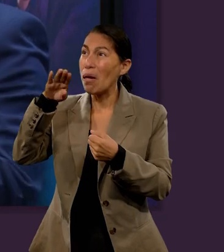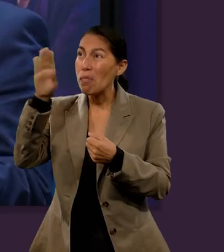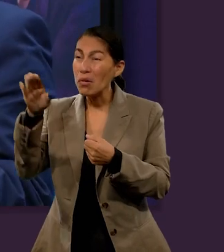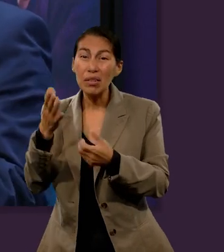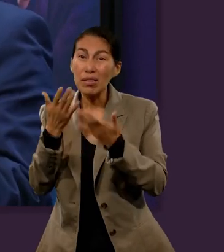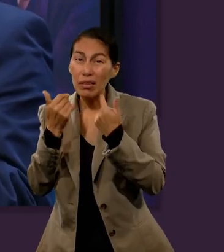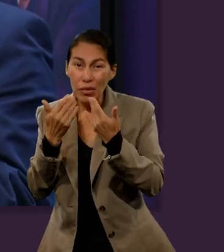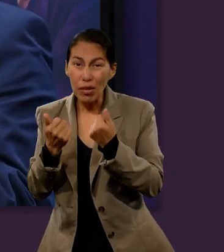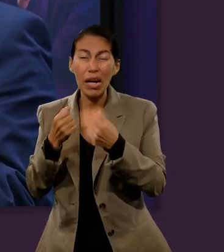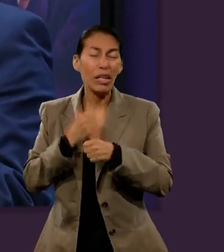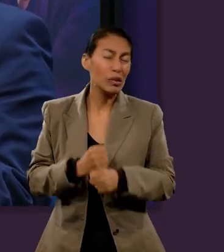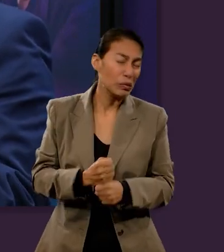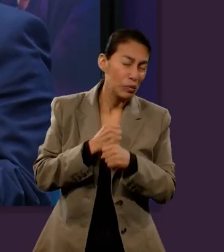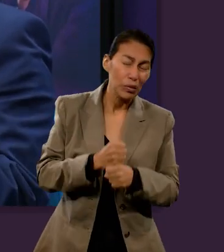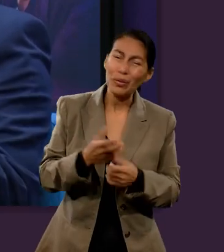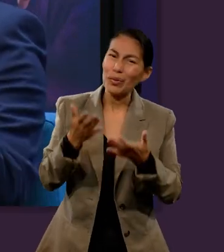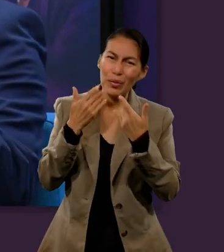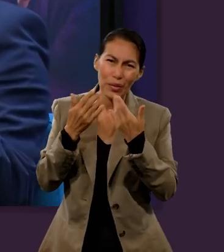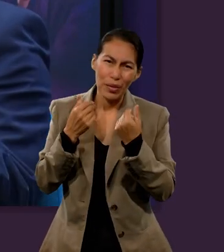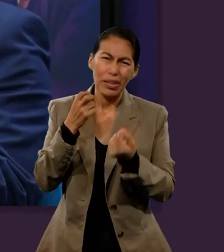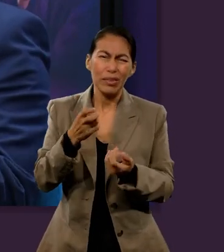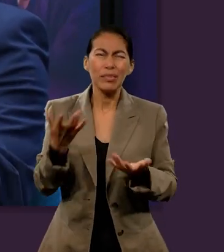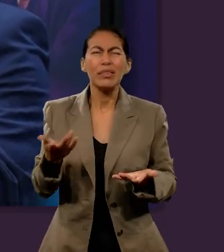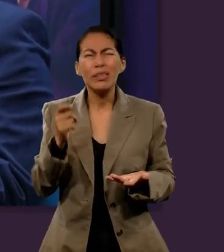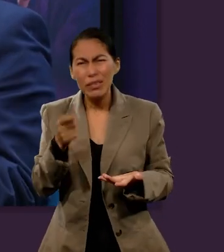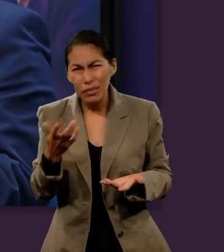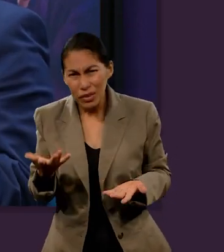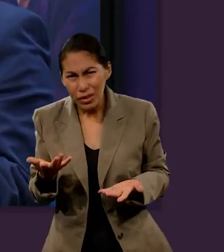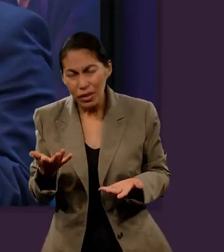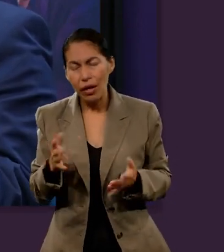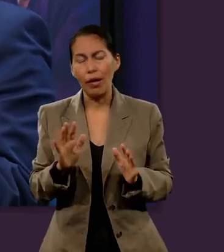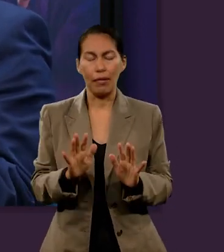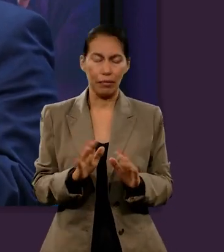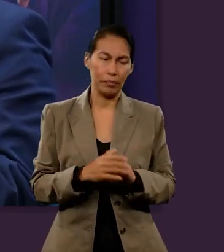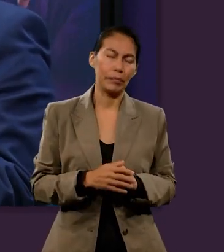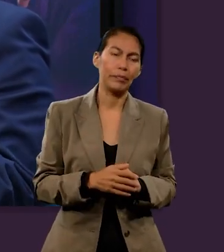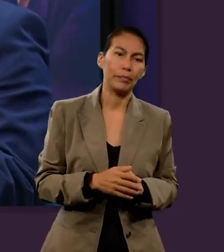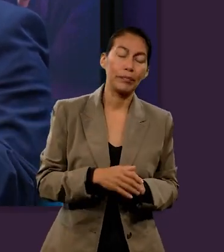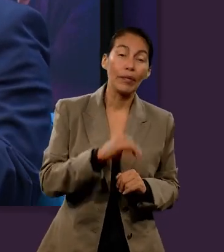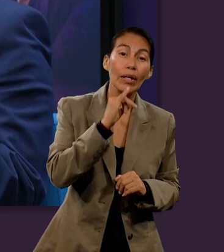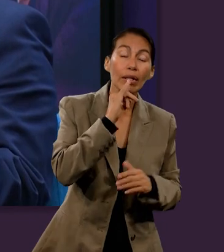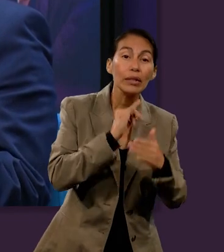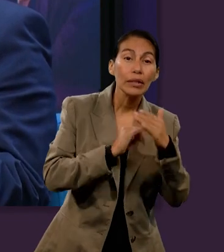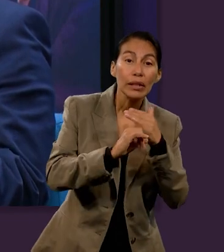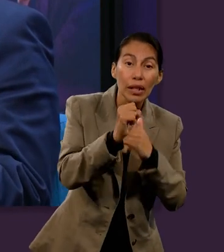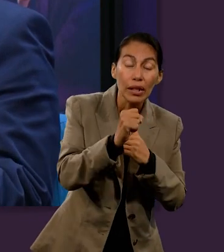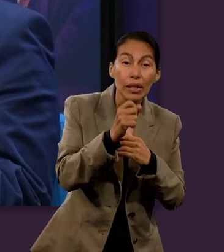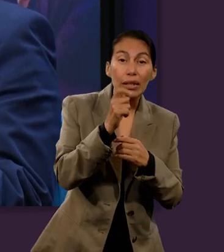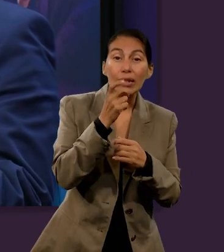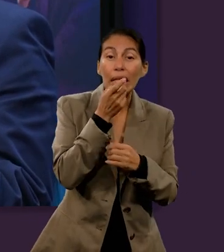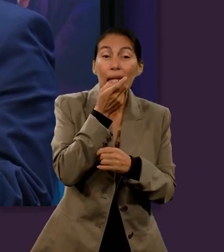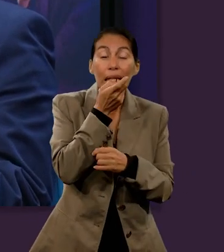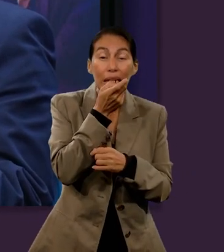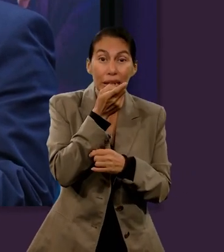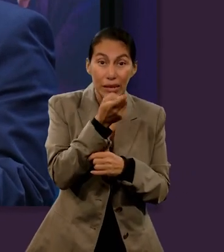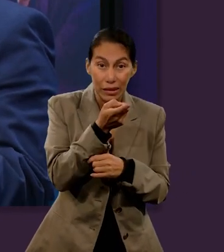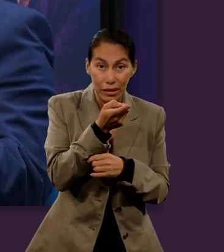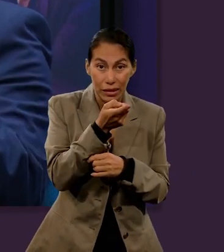habrá ese tipo de realidad. Entonces, en ese contexto, Isaías quiere decir que